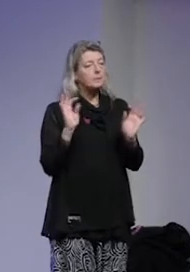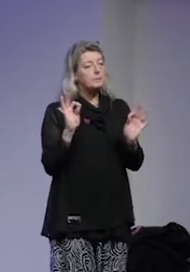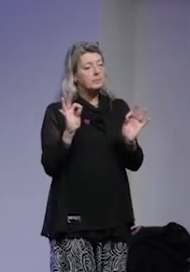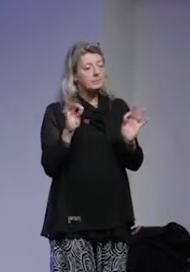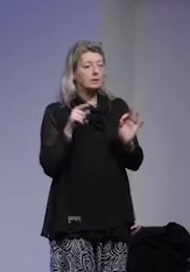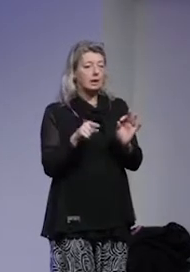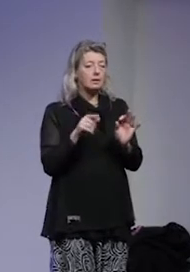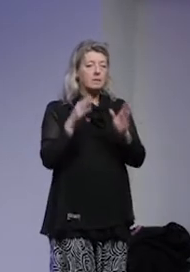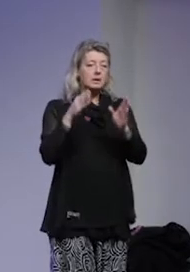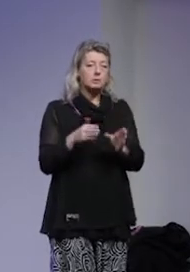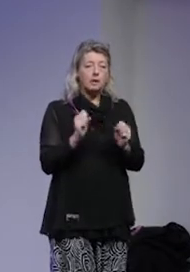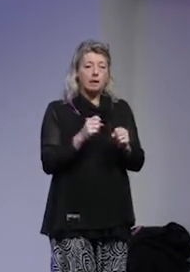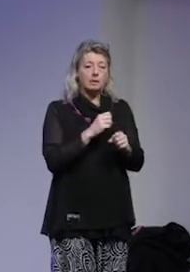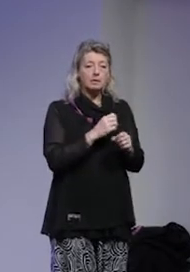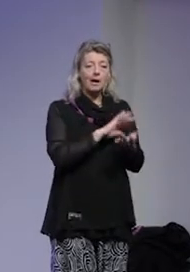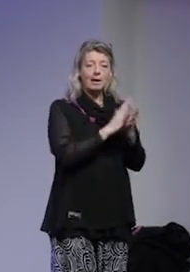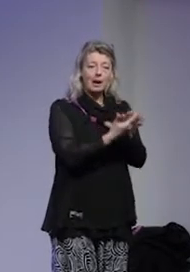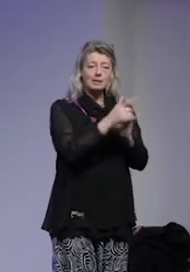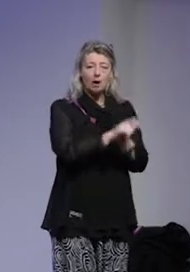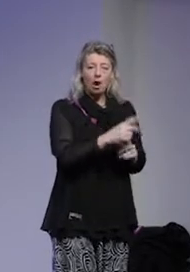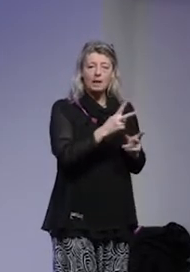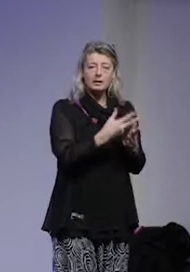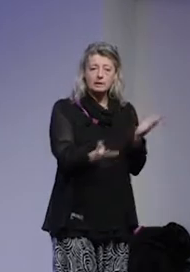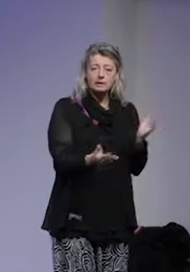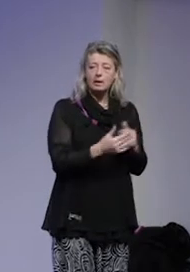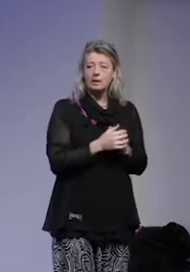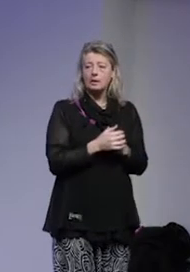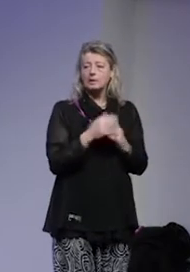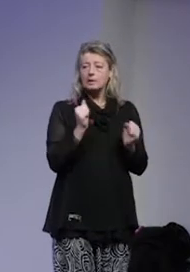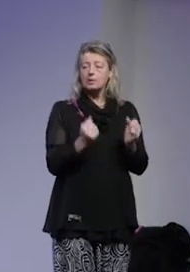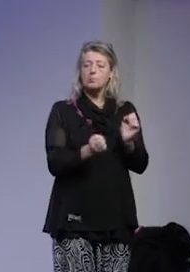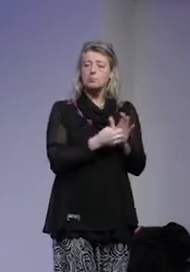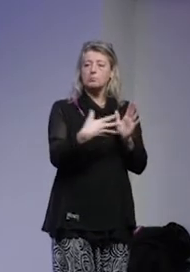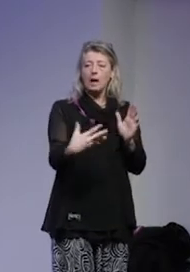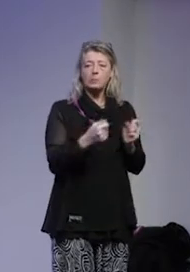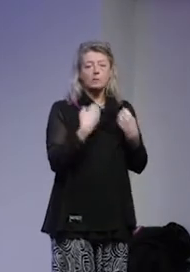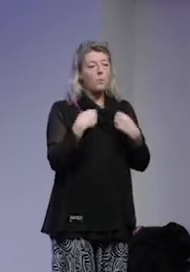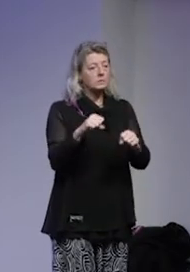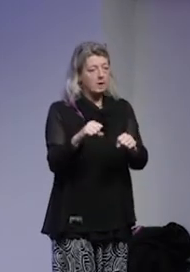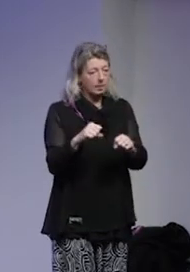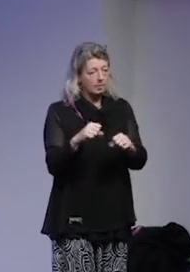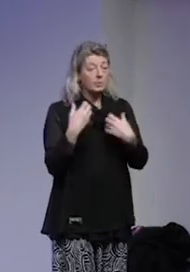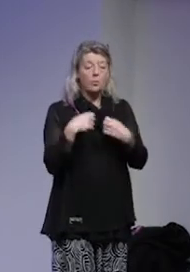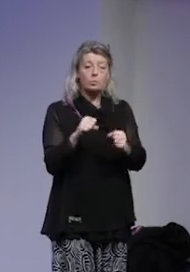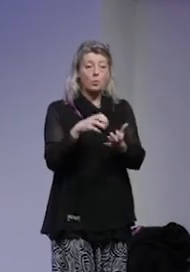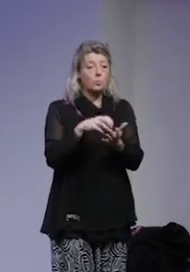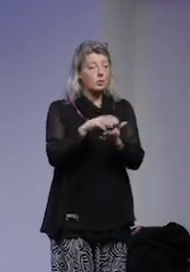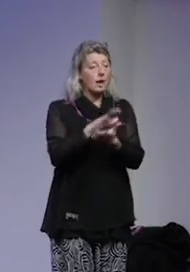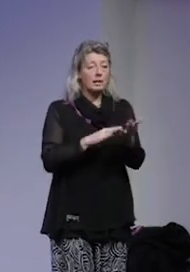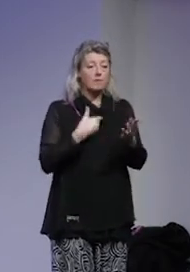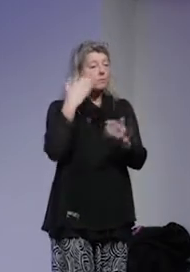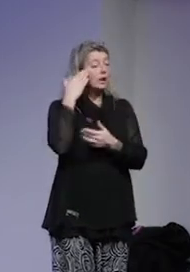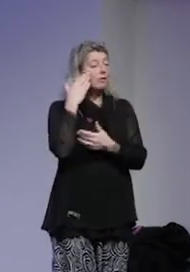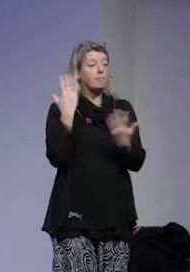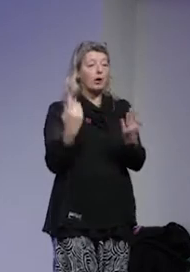huruvida den här personen är radikal eller inte. Och detta ska leda till någon typ av åtgärd men den här åtgärden får ju aldrig kommunerna själva veta